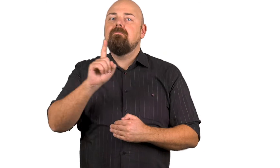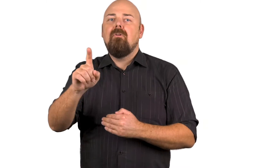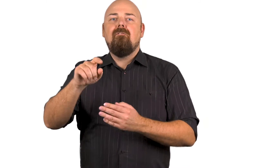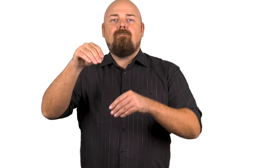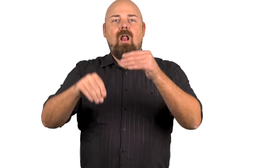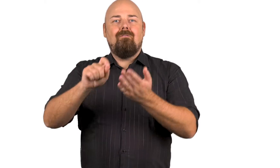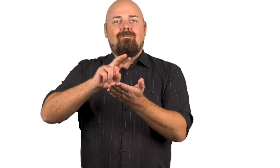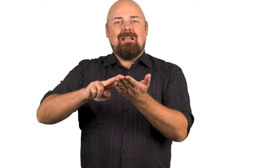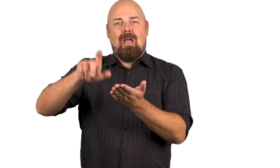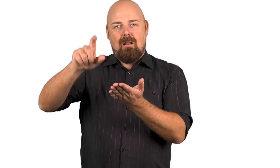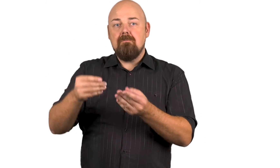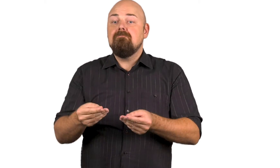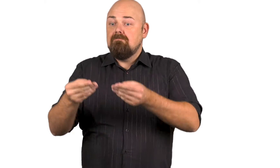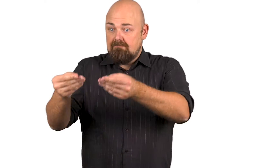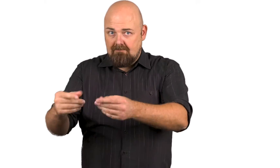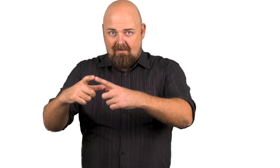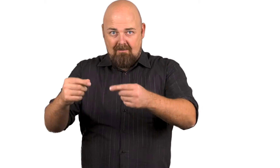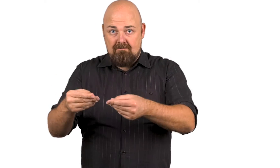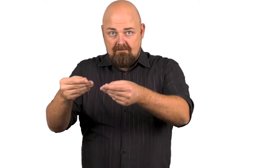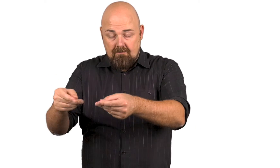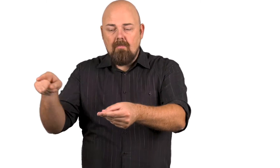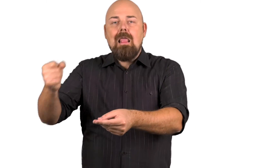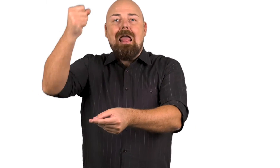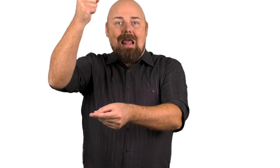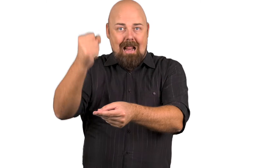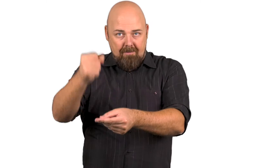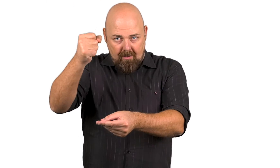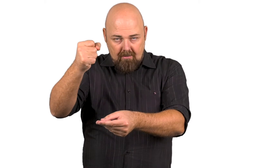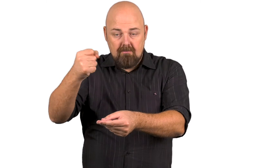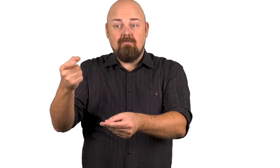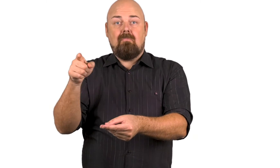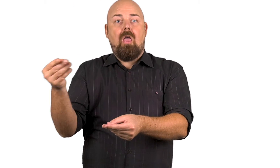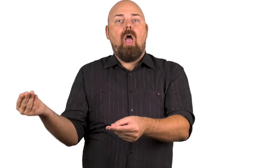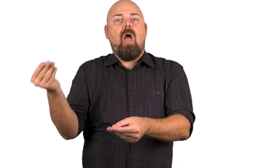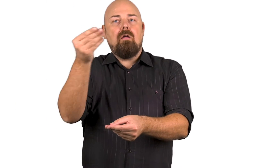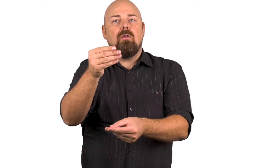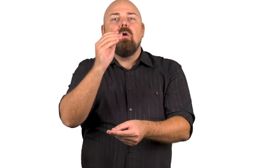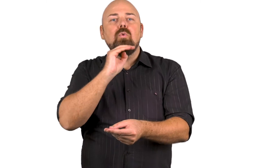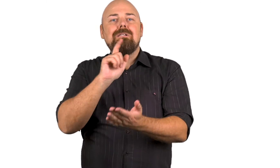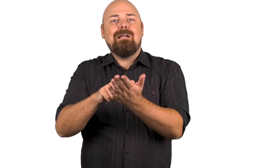vaalivirkailijan luokse. Hän leimaa äänestyslipun ja antaa sinulle ruskean kirjekuoren.